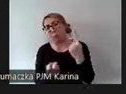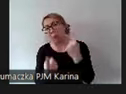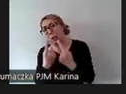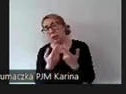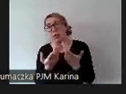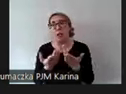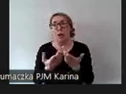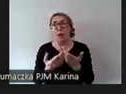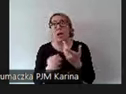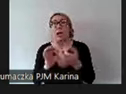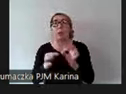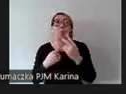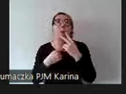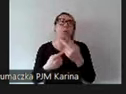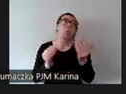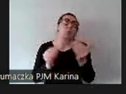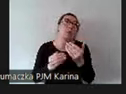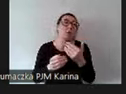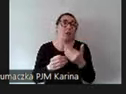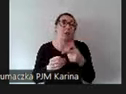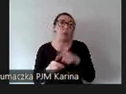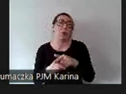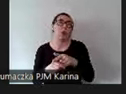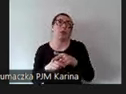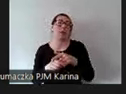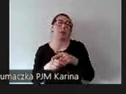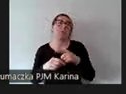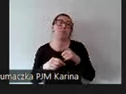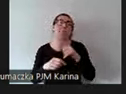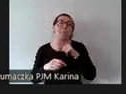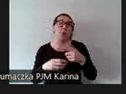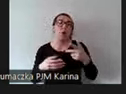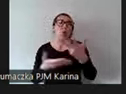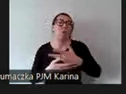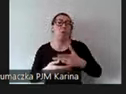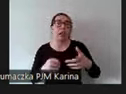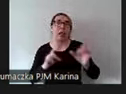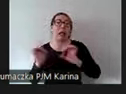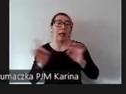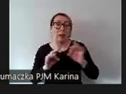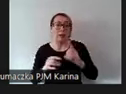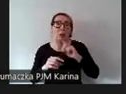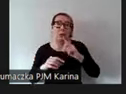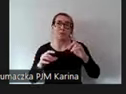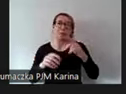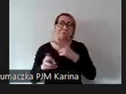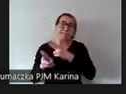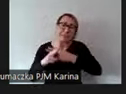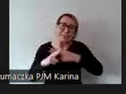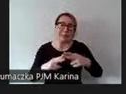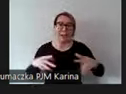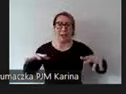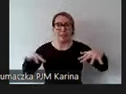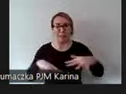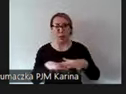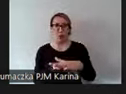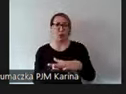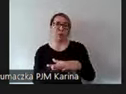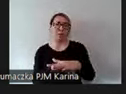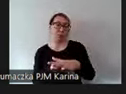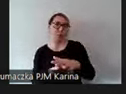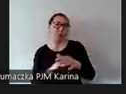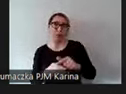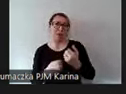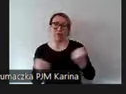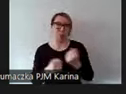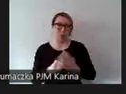jak bym powiedział, że Towarzystwo GEST to inkluzywność w najczystszej postaci, to pewnie by mnie przesadził. Więc to tyle, jeżeli chodzi